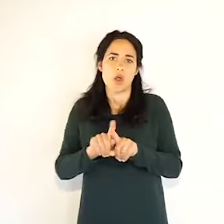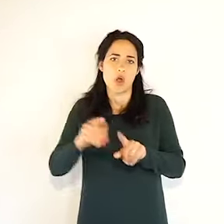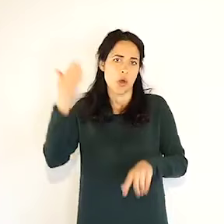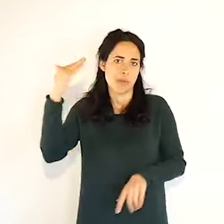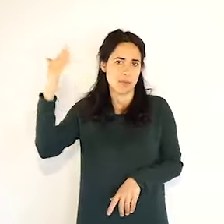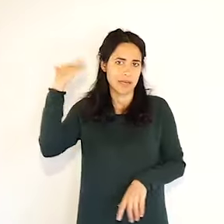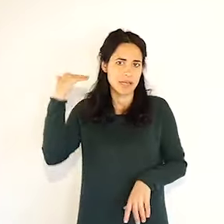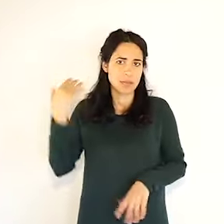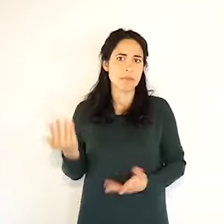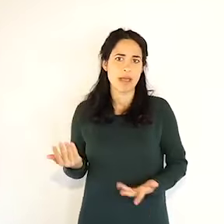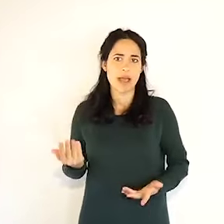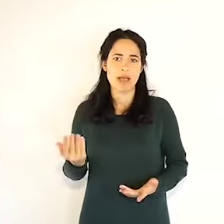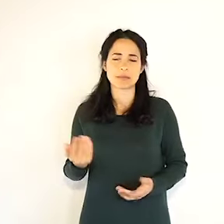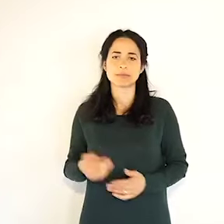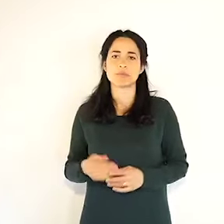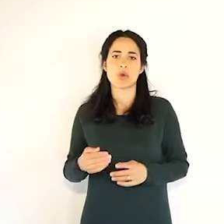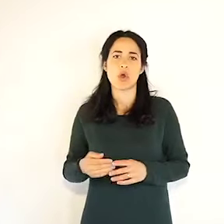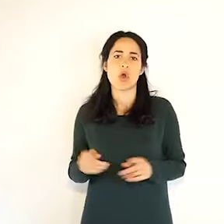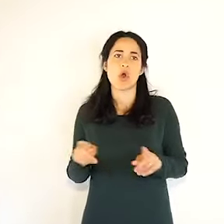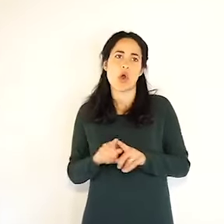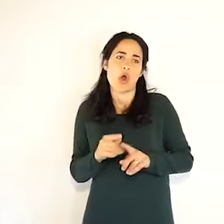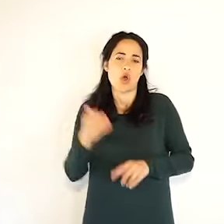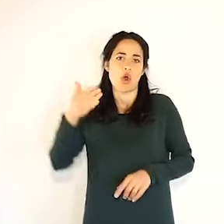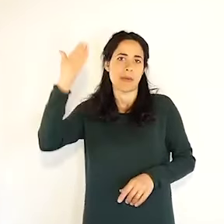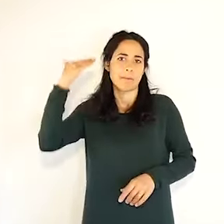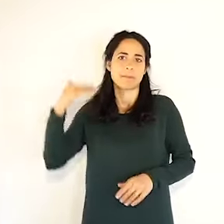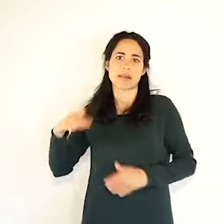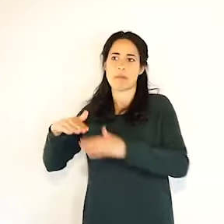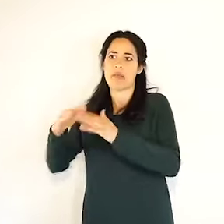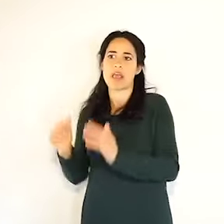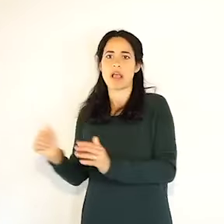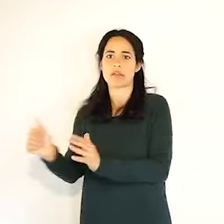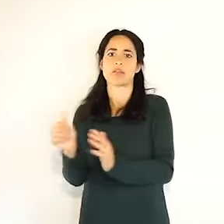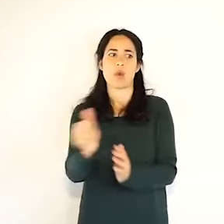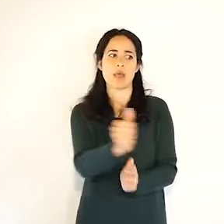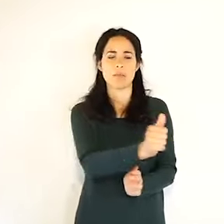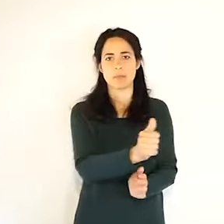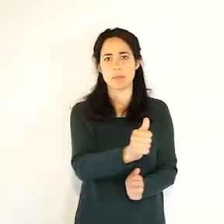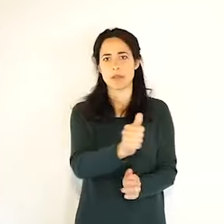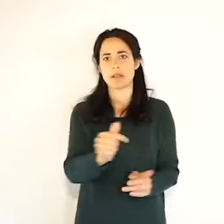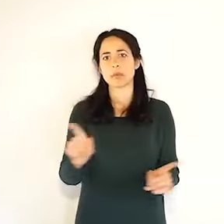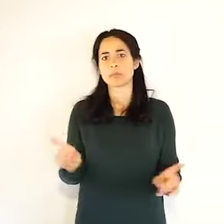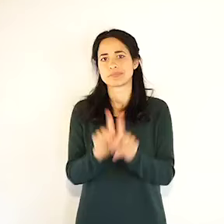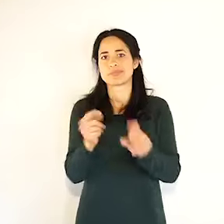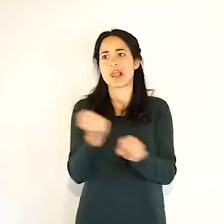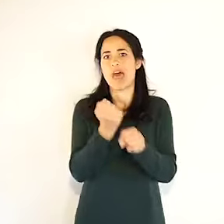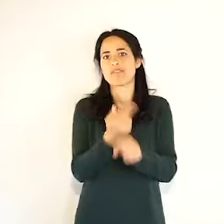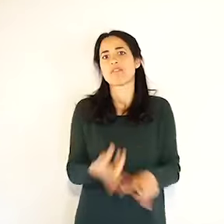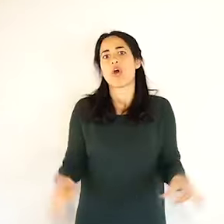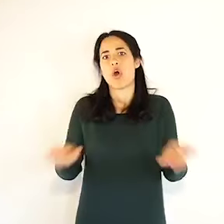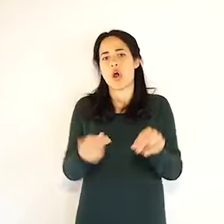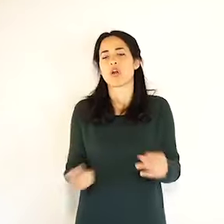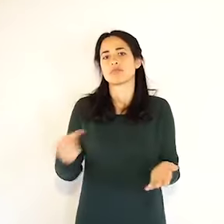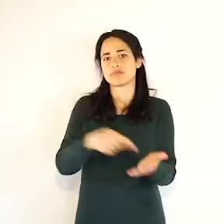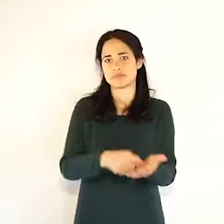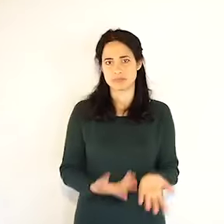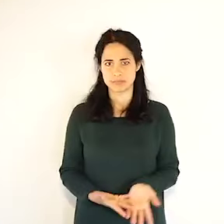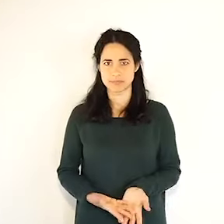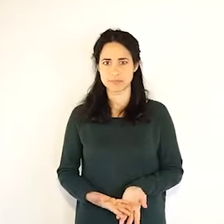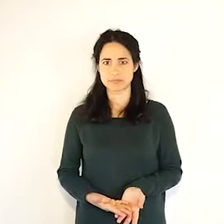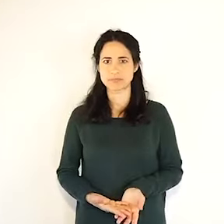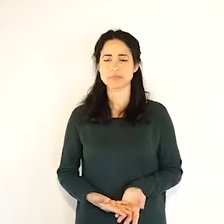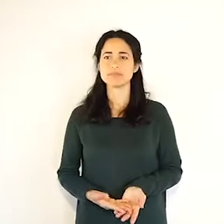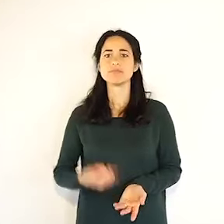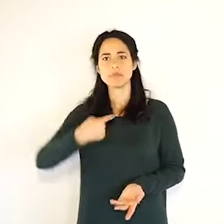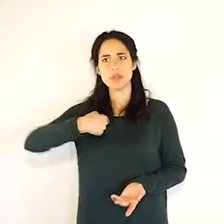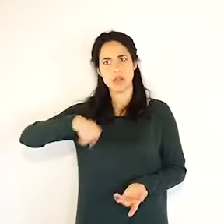accentuato perché siamo assolutamente consapevoli siamo stati assolutamente consapevoli che in passato abbiamo